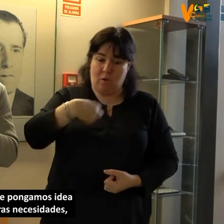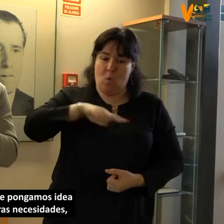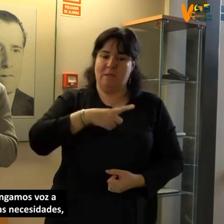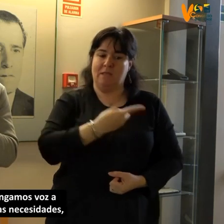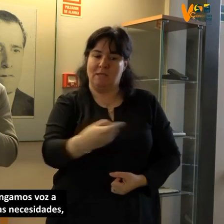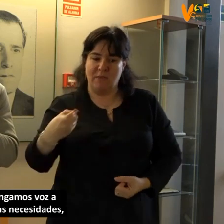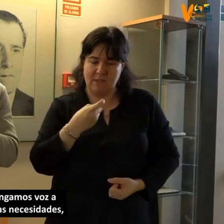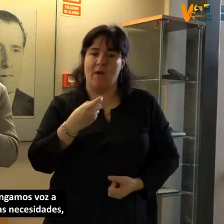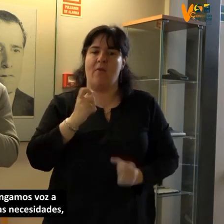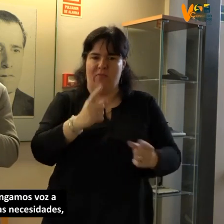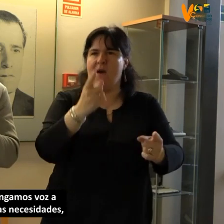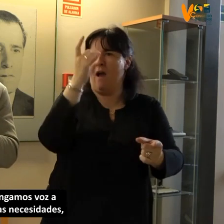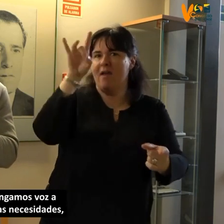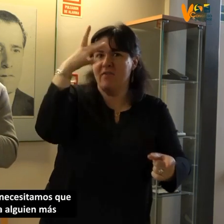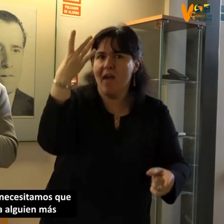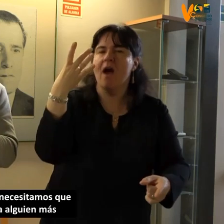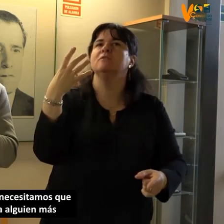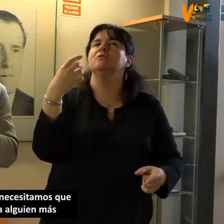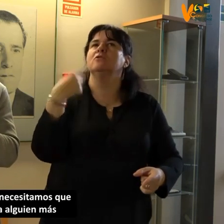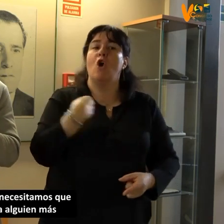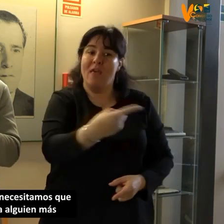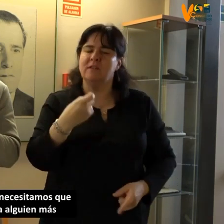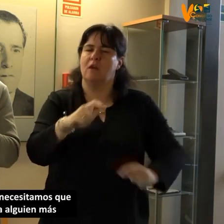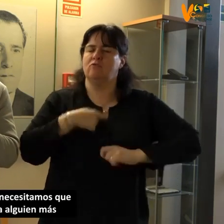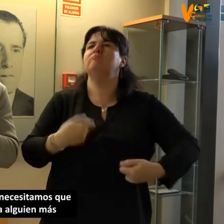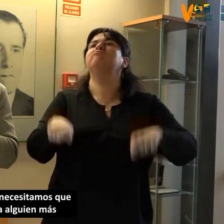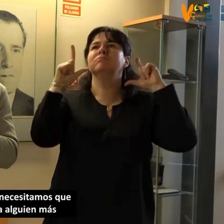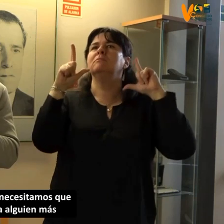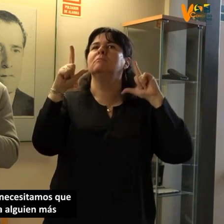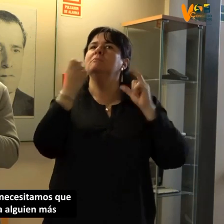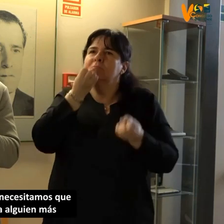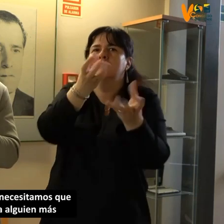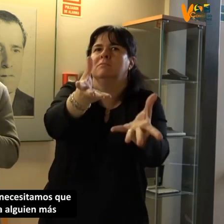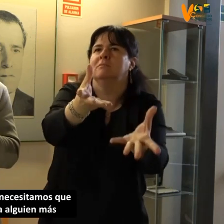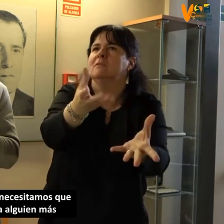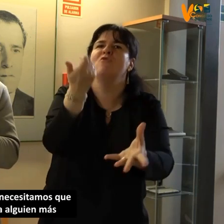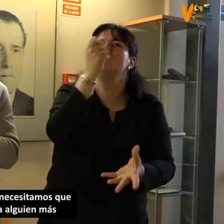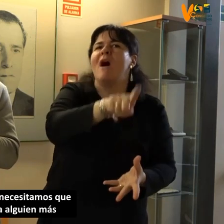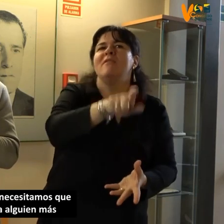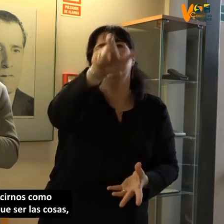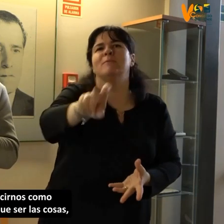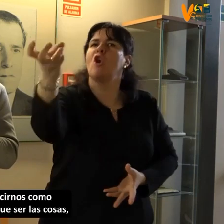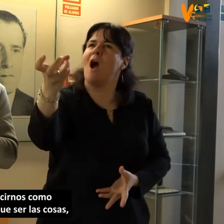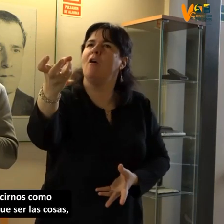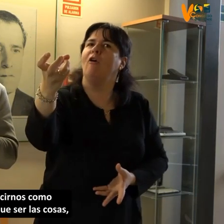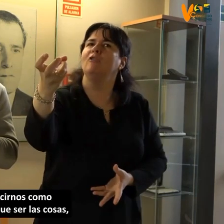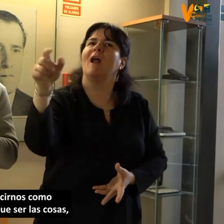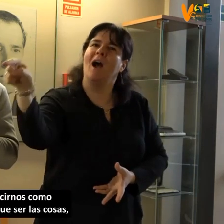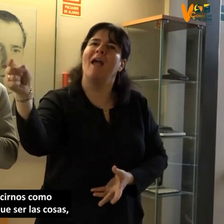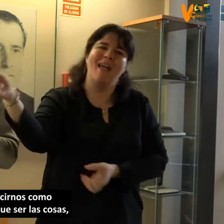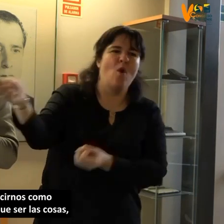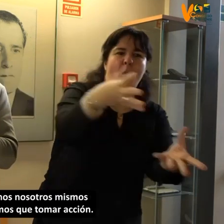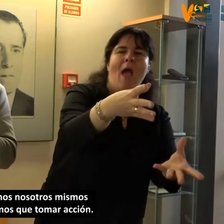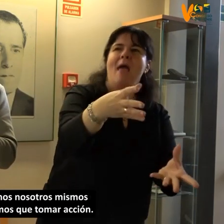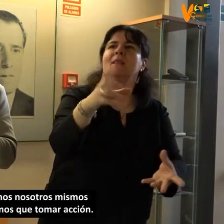necesidades, le pongamos voz a nuestras necesidades, pues no necesitamos que venga alguien más a decirnos cómo